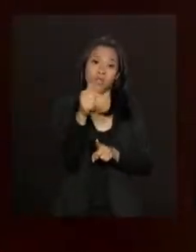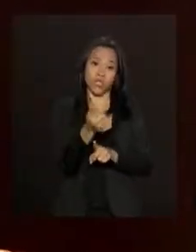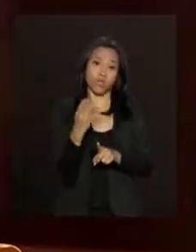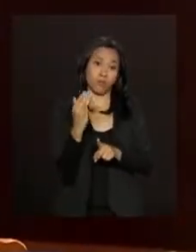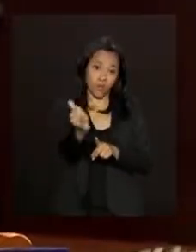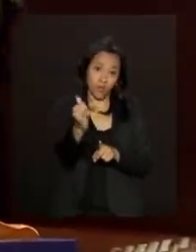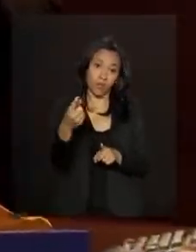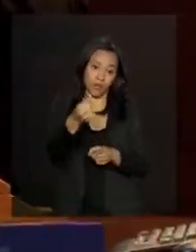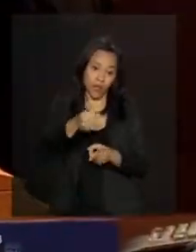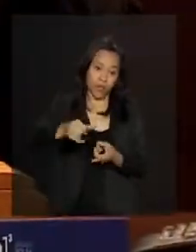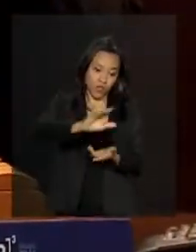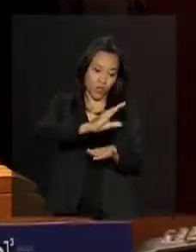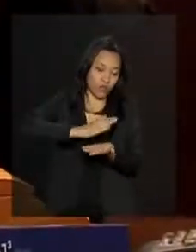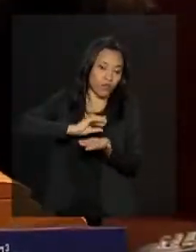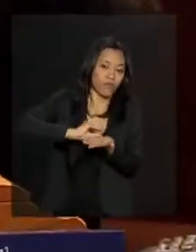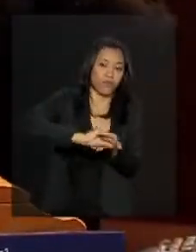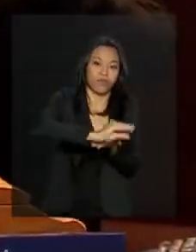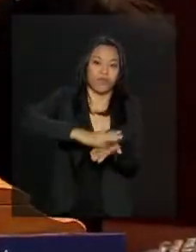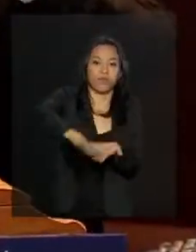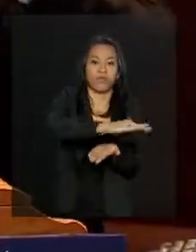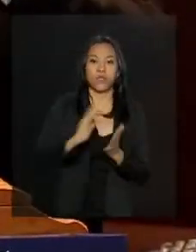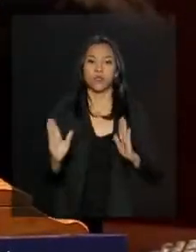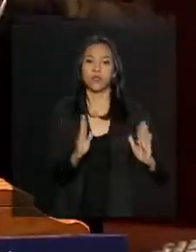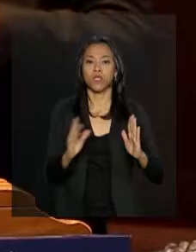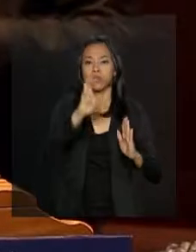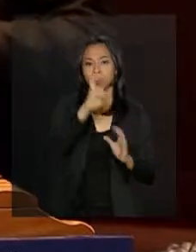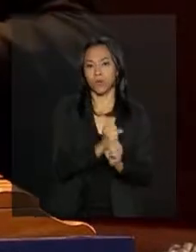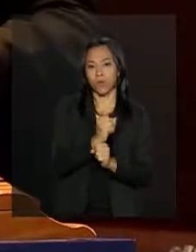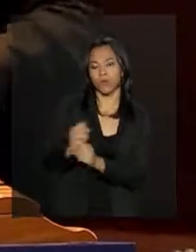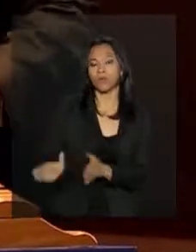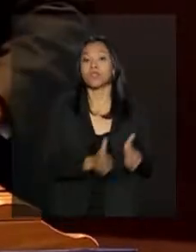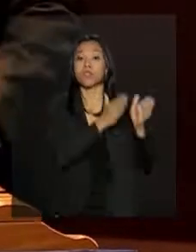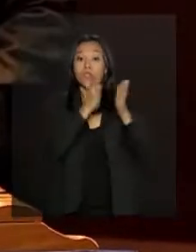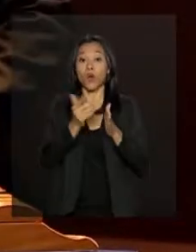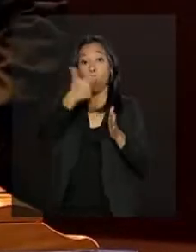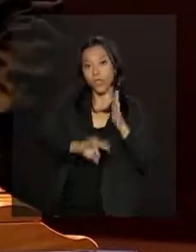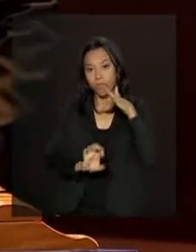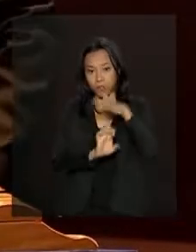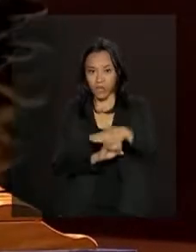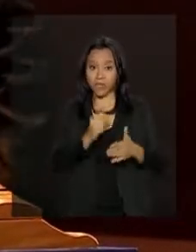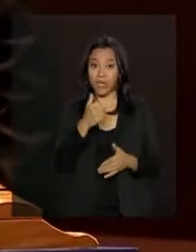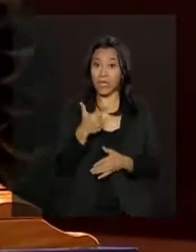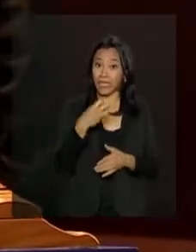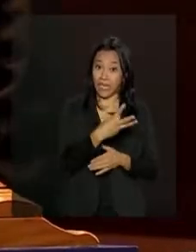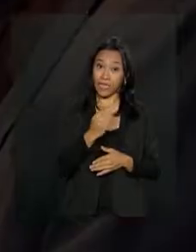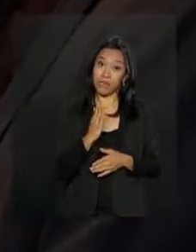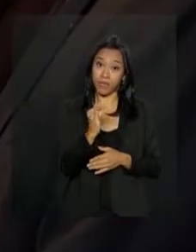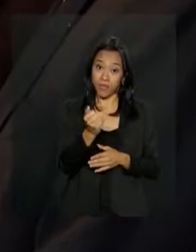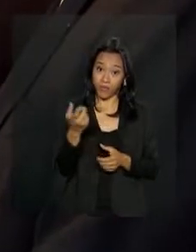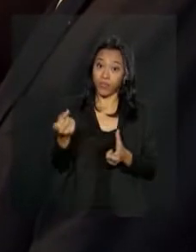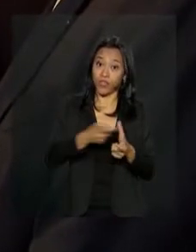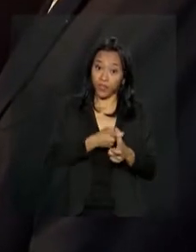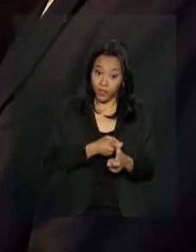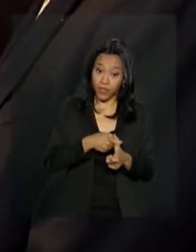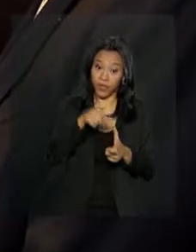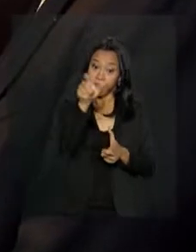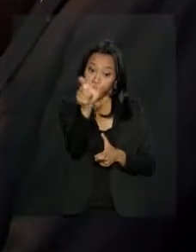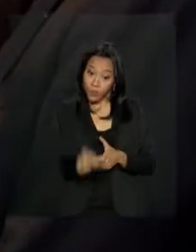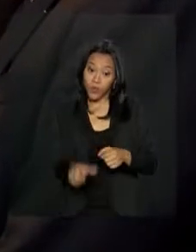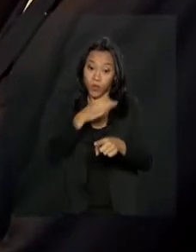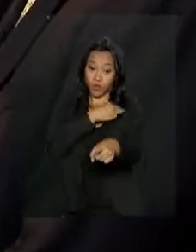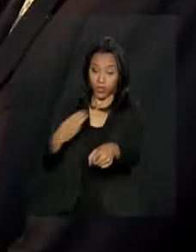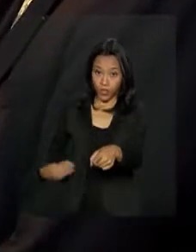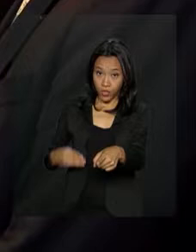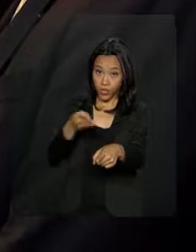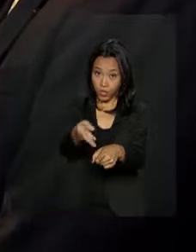reais em investimentos nos próximos cinco anos. Já a Eletrobras assumiu 13 bilhões de reais em dívidas. Para o ministro de Minas e